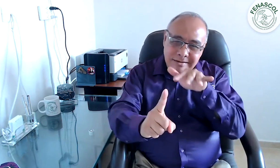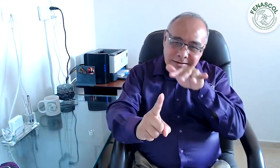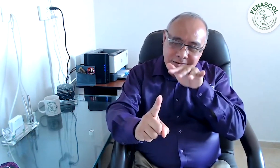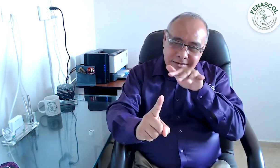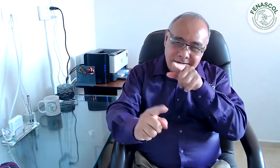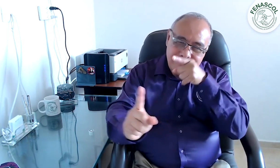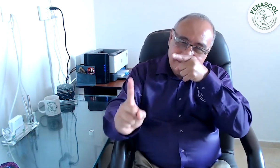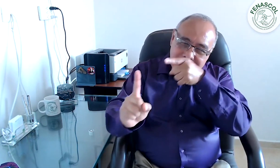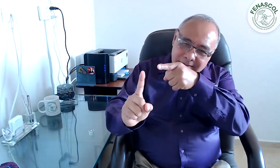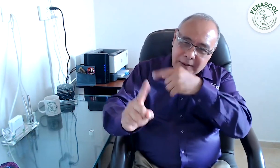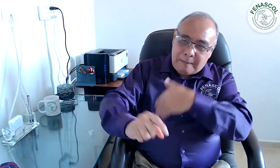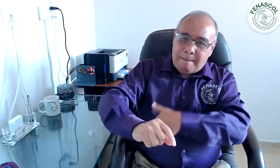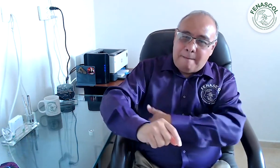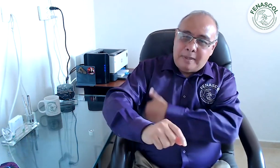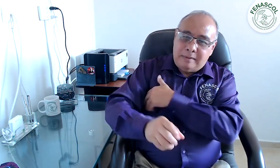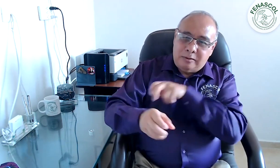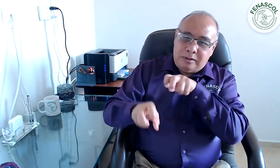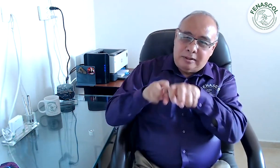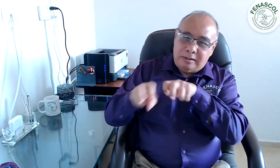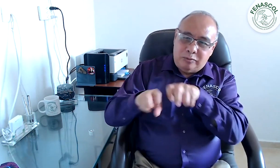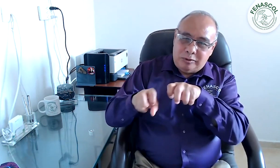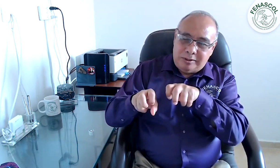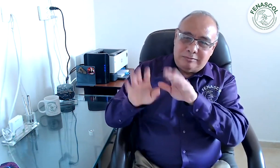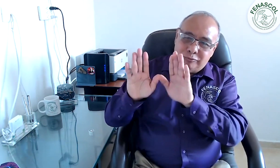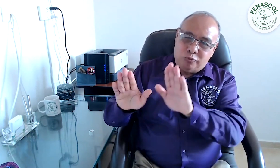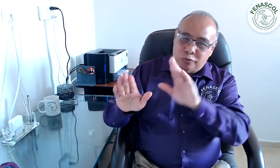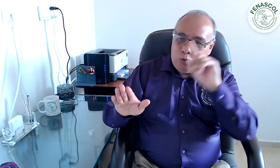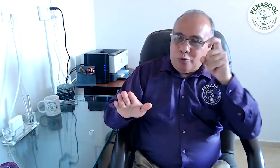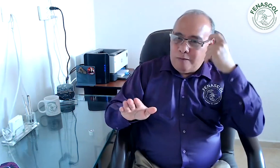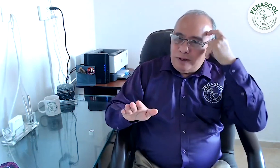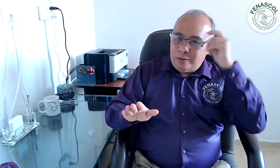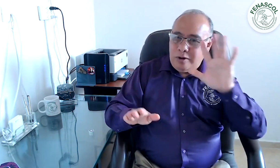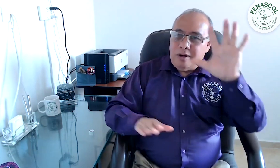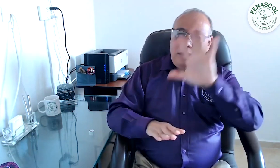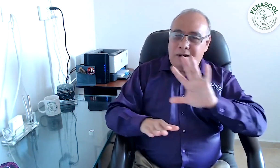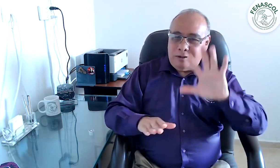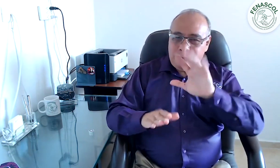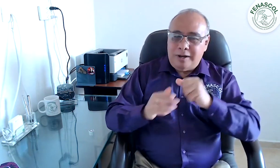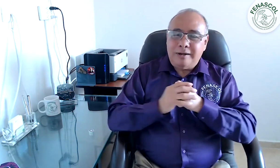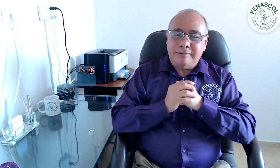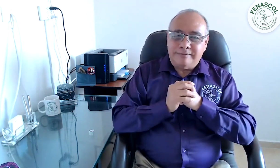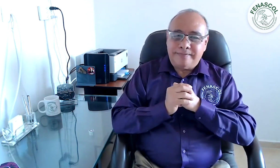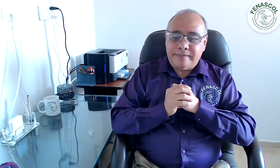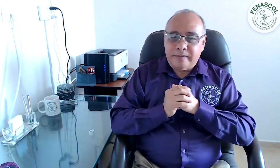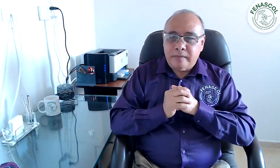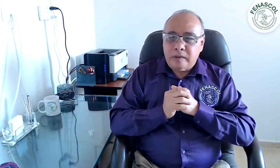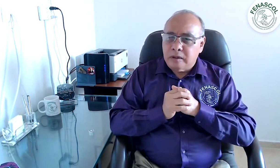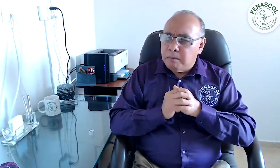durante los últimos 16 años, incidencia que hemos hecho frente al Ministerio de Transporte, el cual hace parte del Gobierno